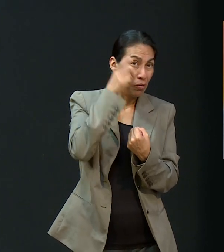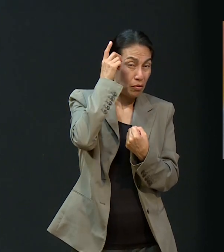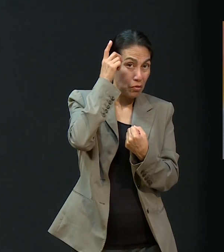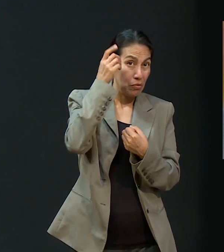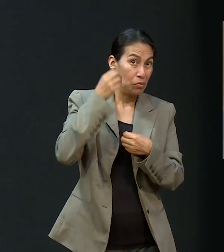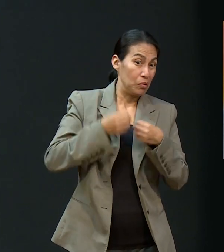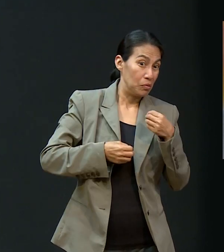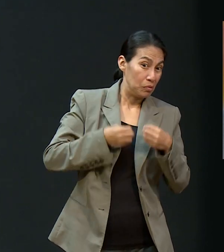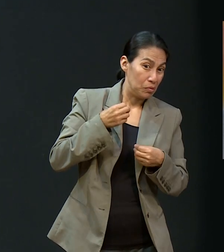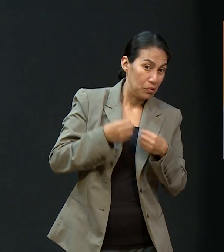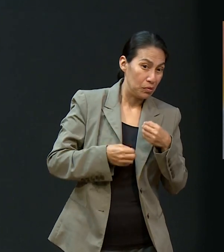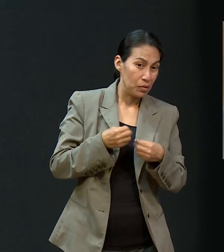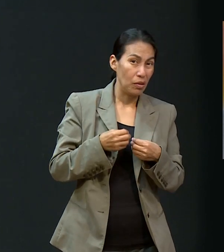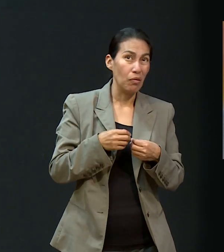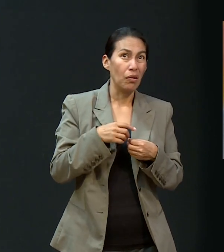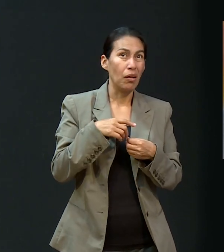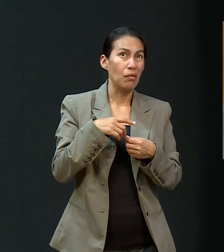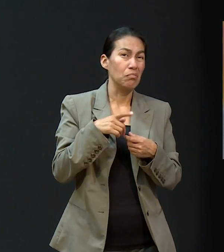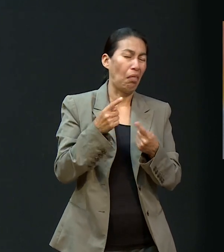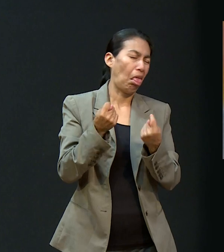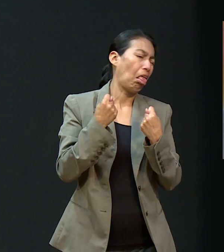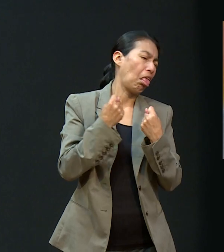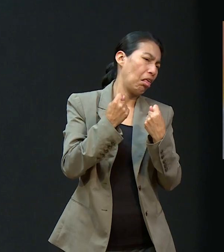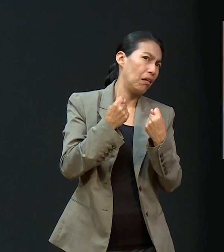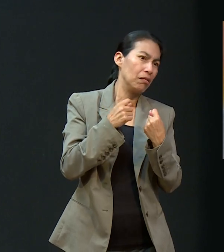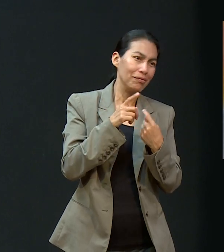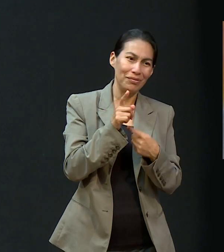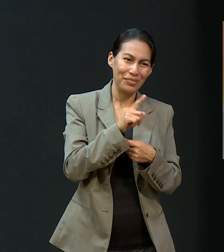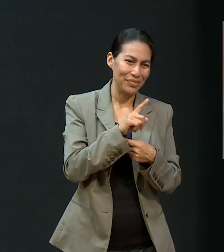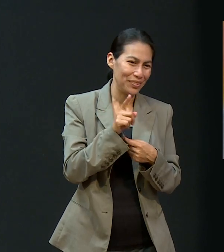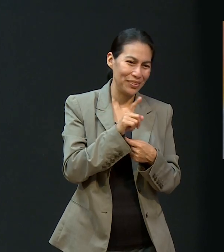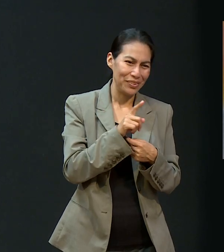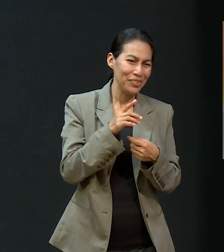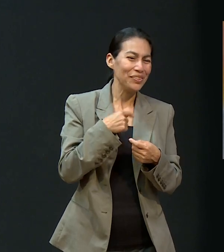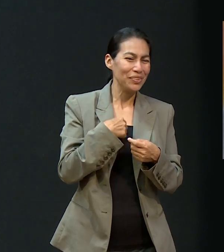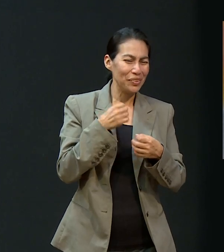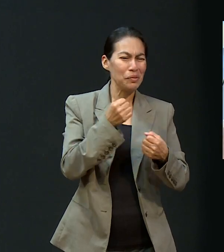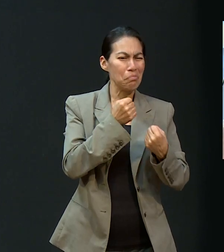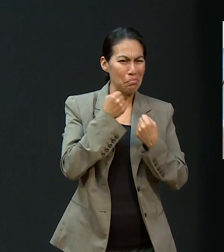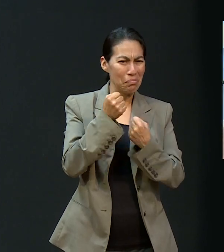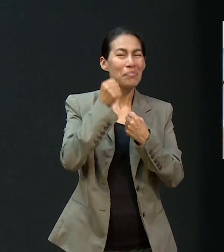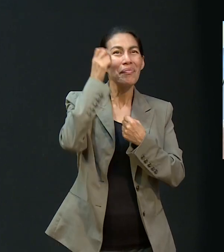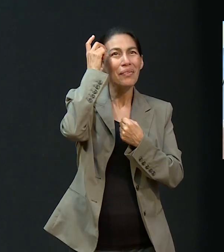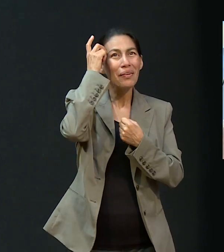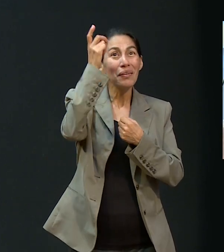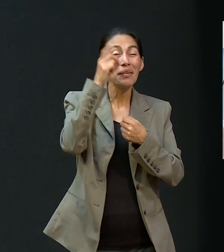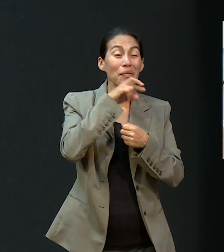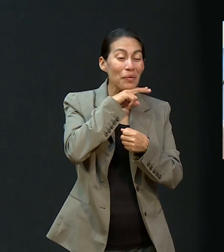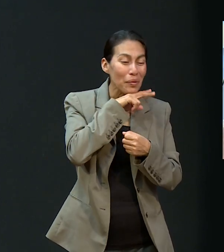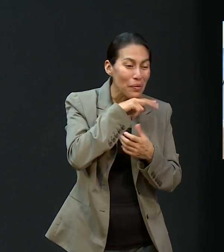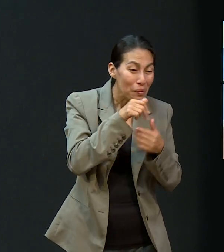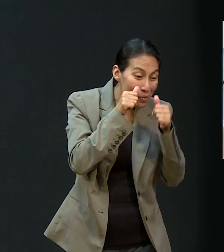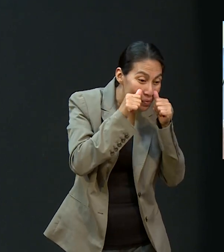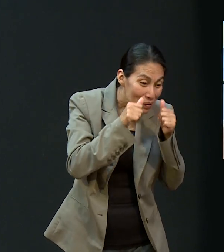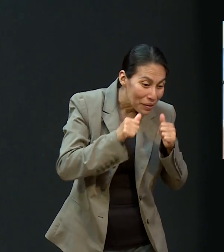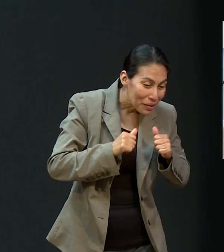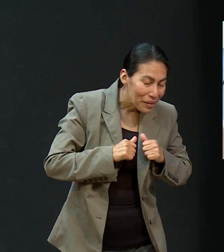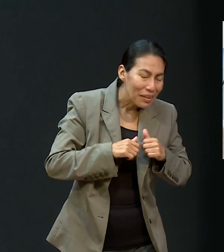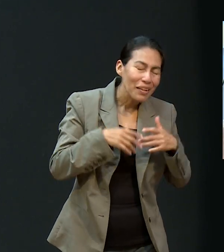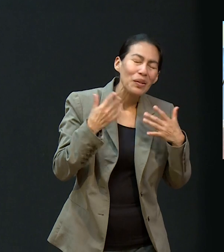sentirme juzgada o a que no le importe mi sentir a la persona que le estoy, en este caso a Dios, sino que me